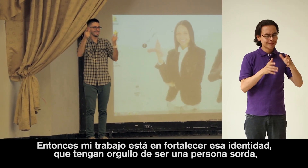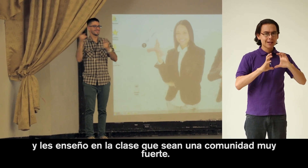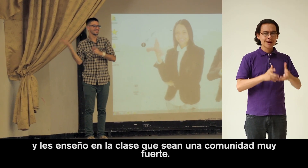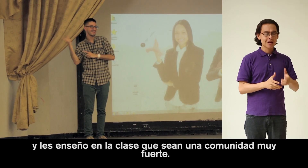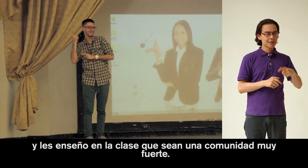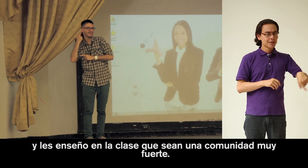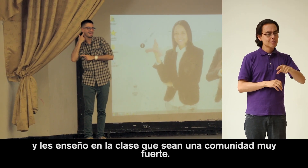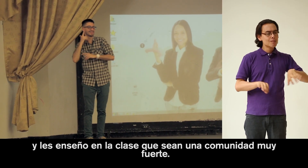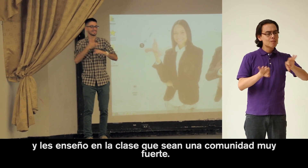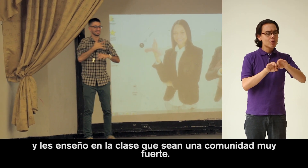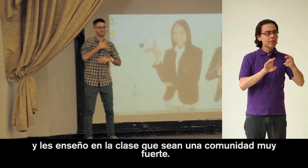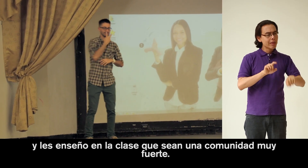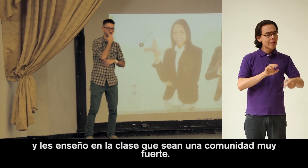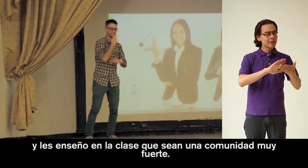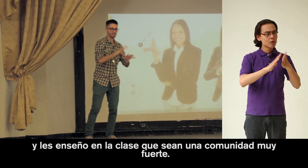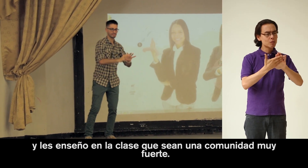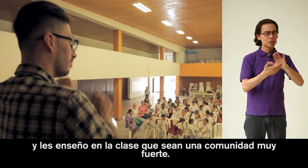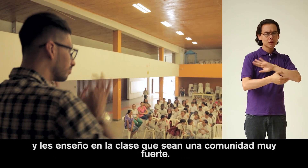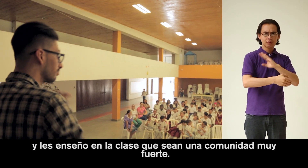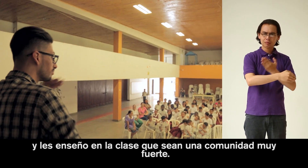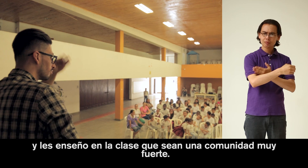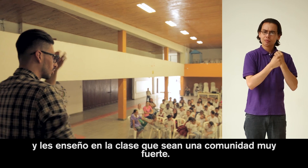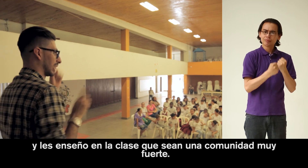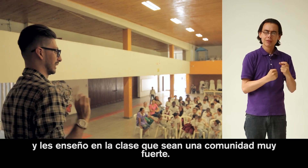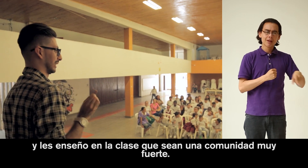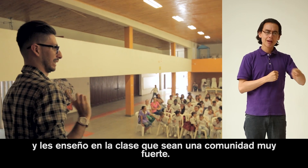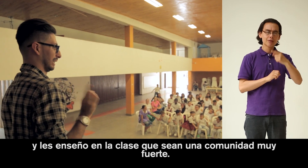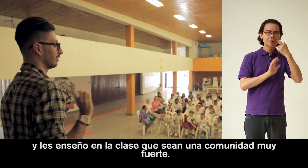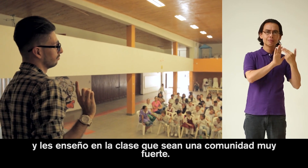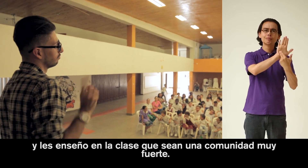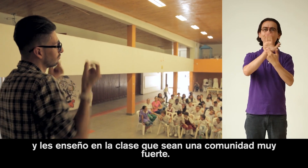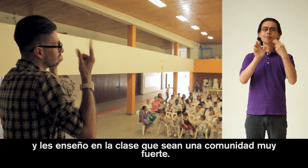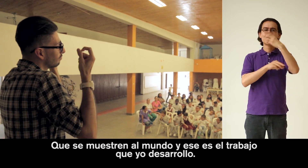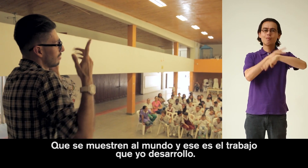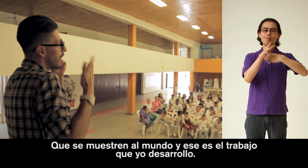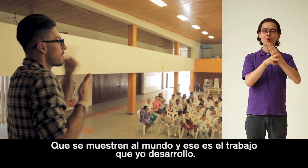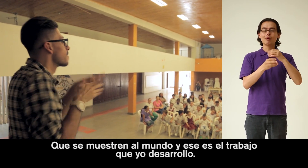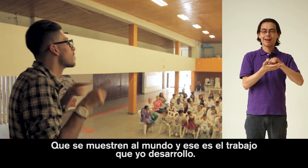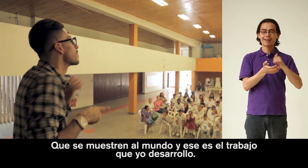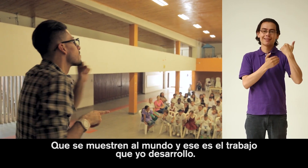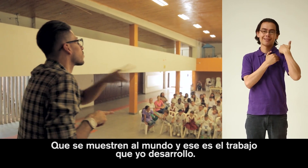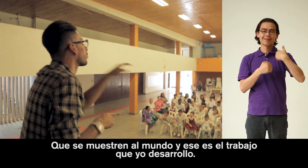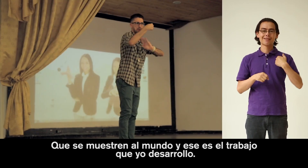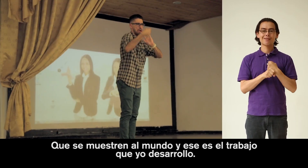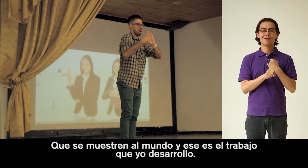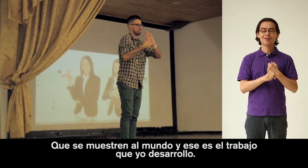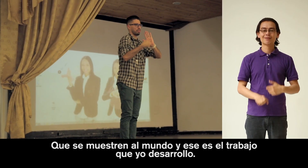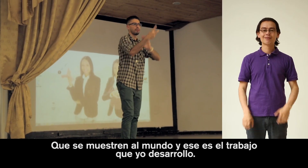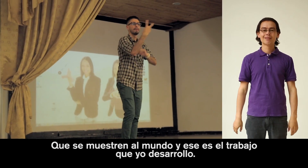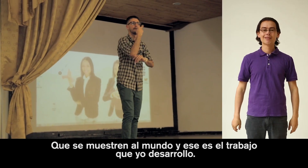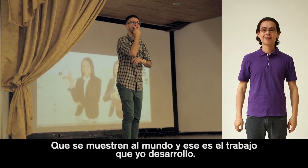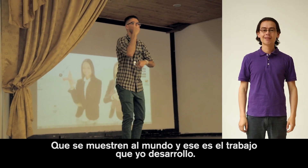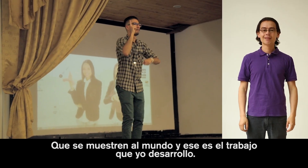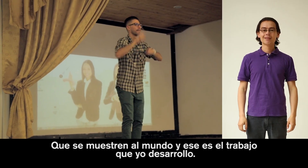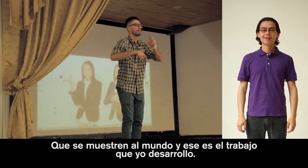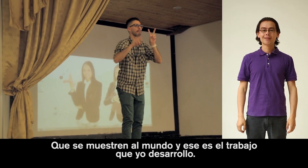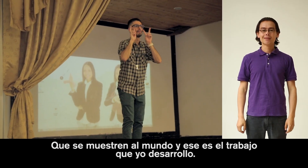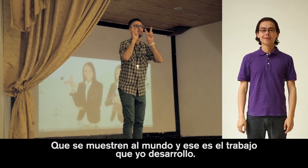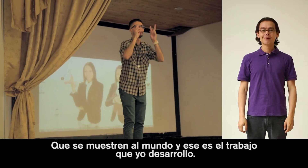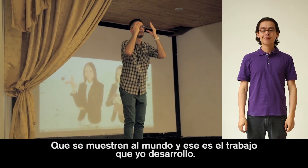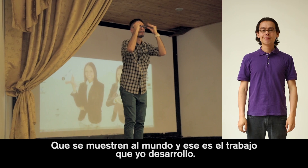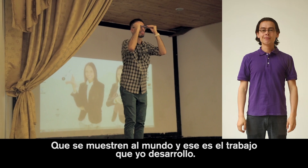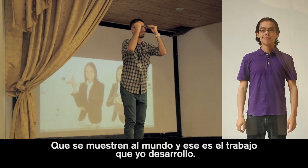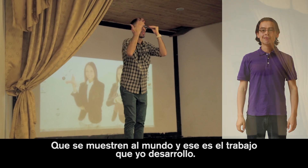sorda Y les enseño en la clase que sean una comunidad muy fuerte, que se muestren al mundo y ese es el trabajo que yo desarrollo